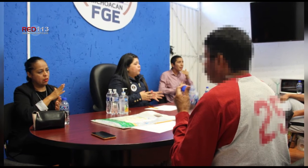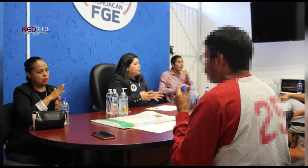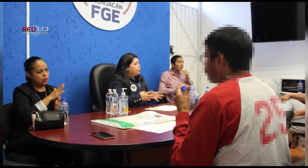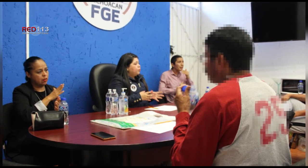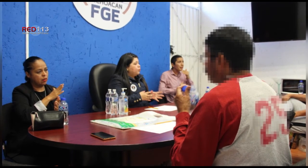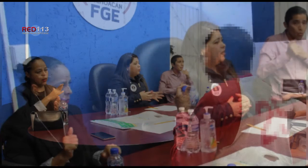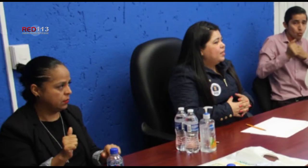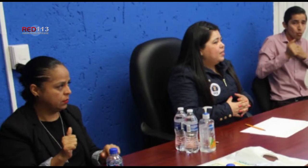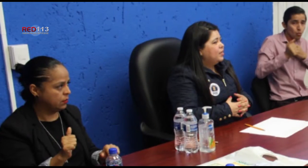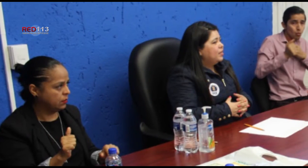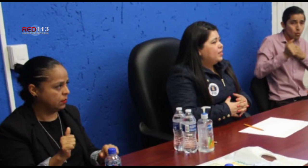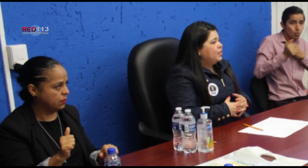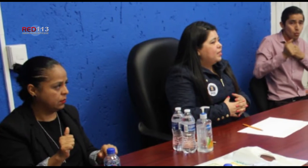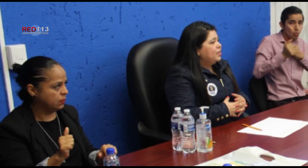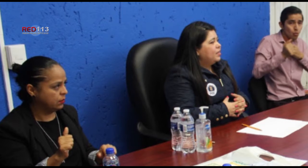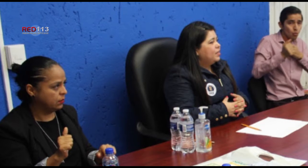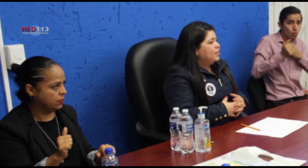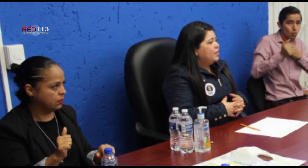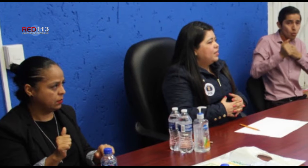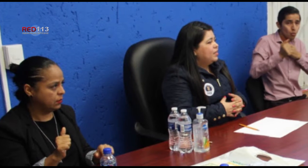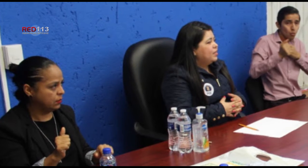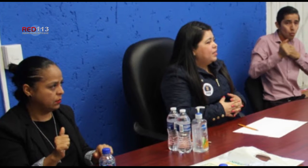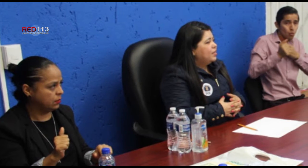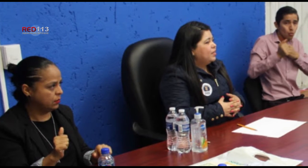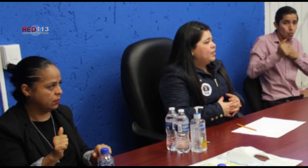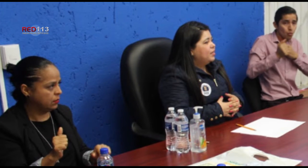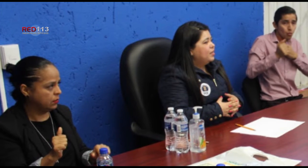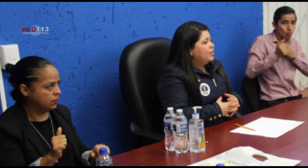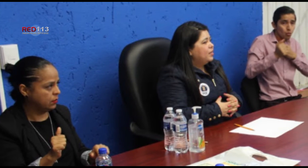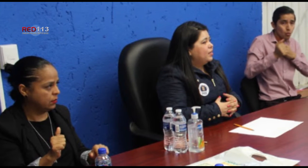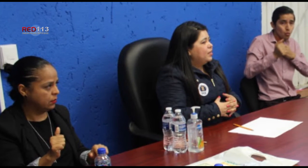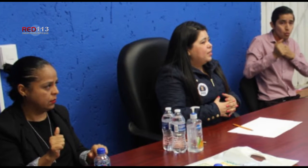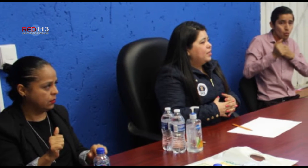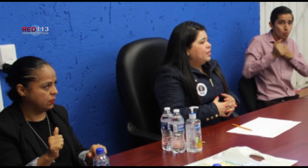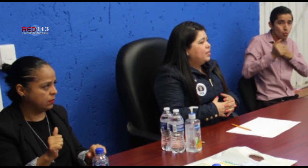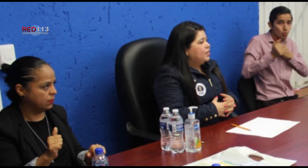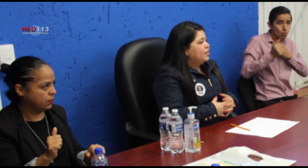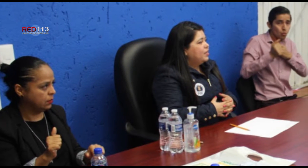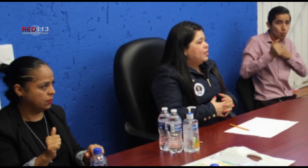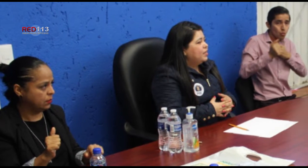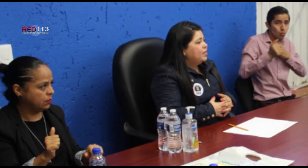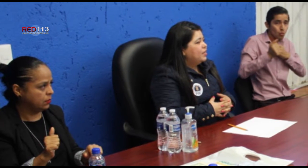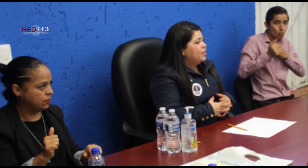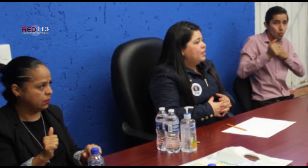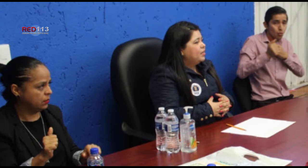imparcialidad que rigen los mecanismos alternativos de solución de controversias y los ejes estratégicos del Plan de Persecución de Delitos,